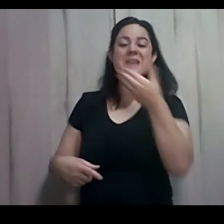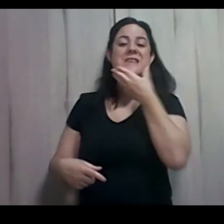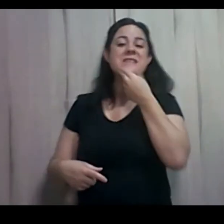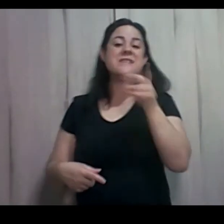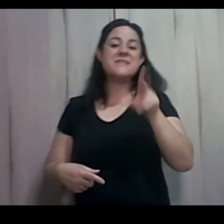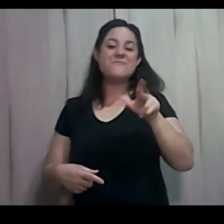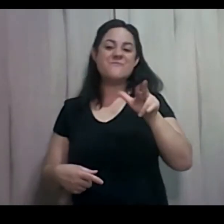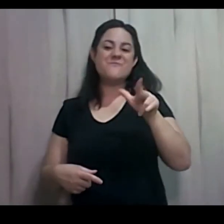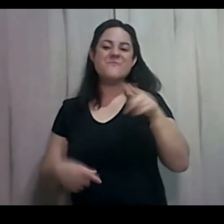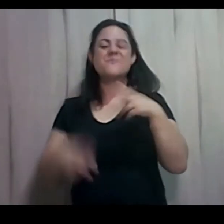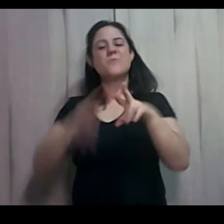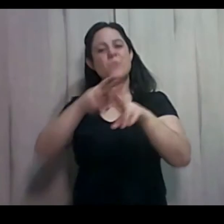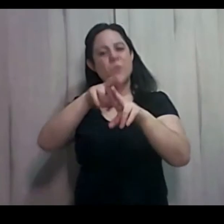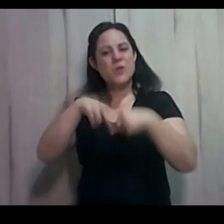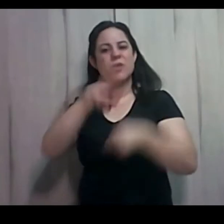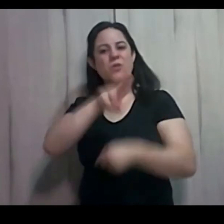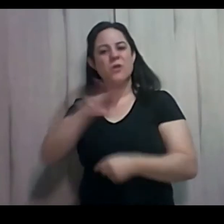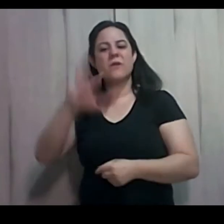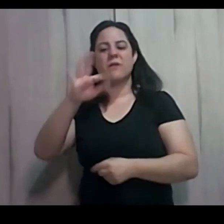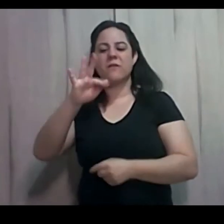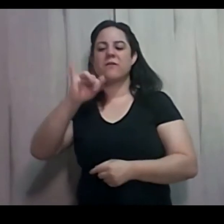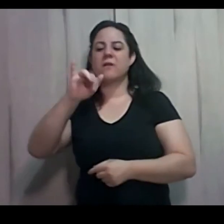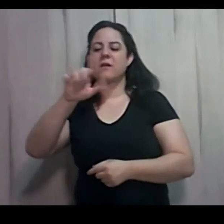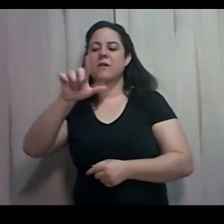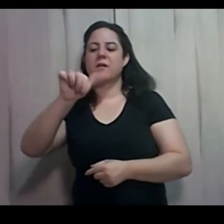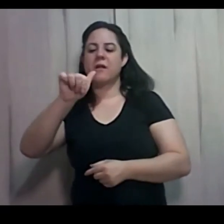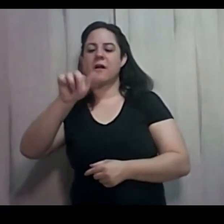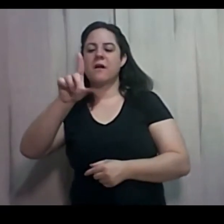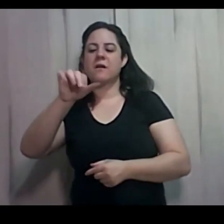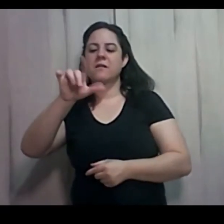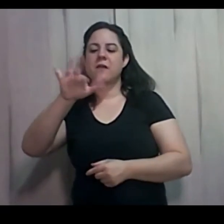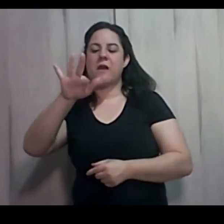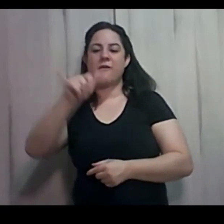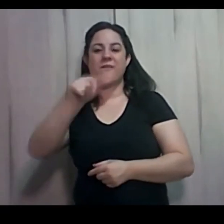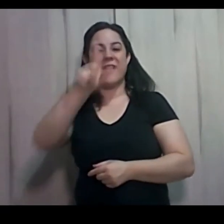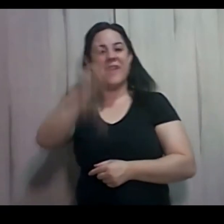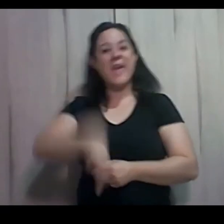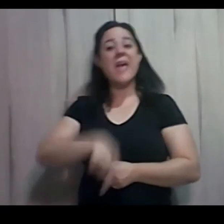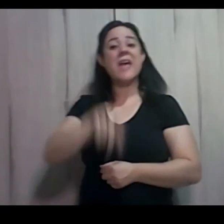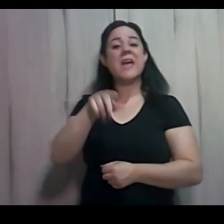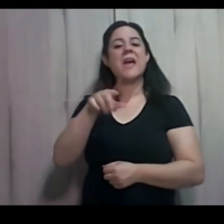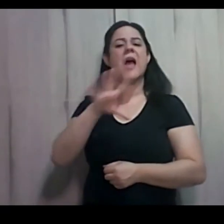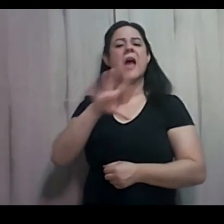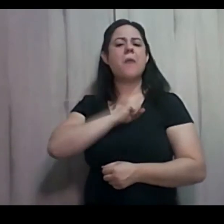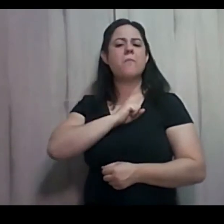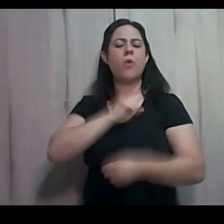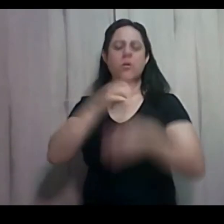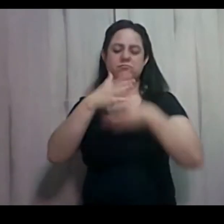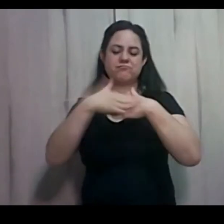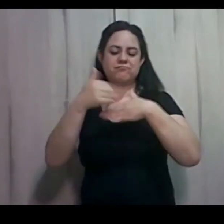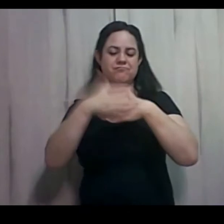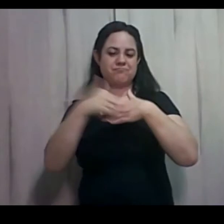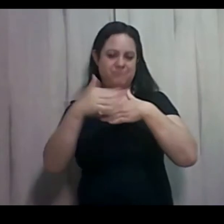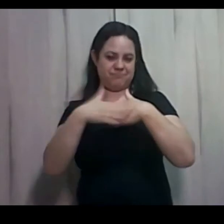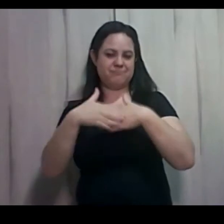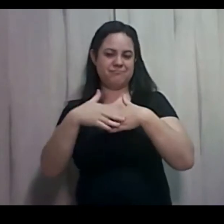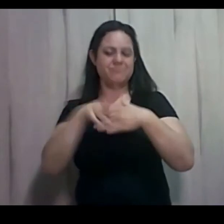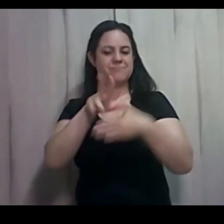Filadélfia. Vem de Filo, significa amor fraternal. Então ele deu a cidade de